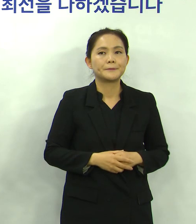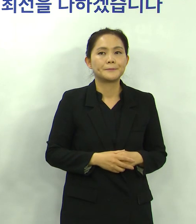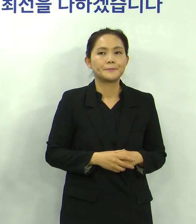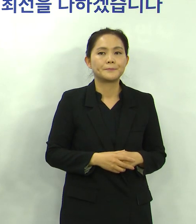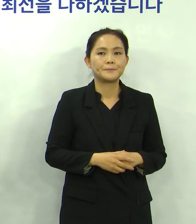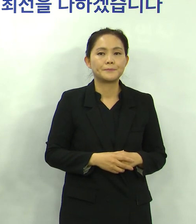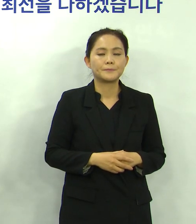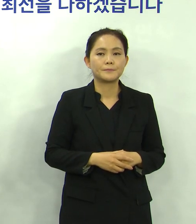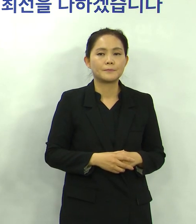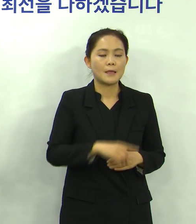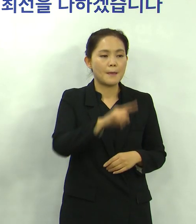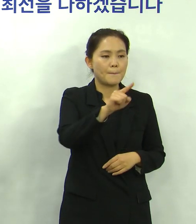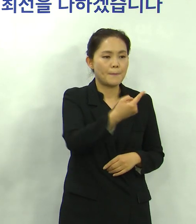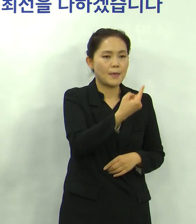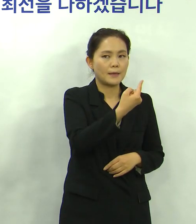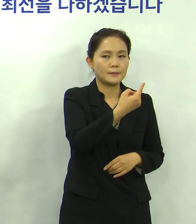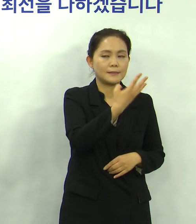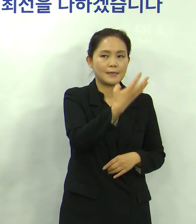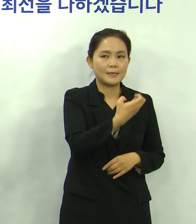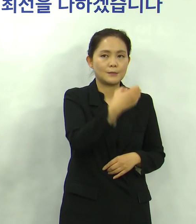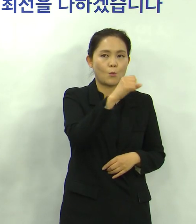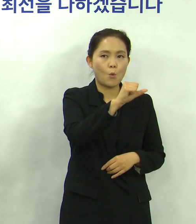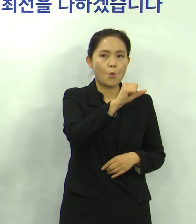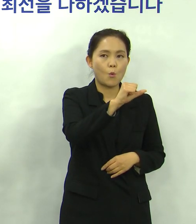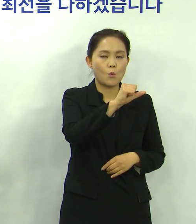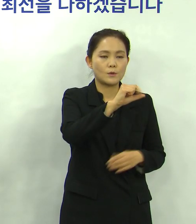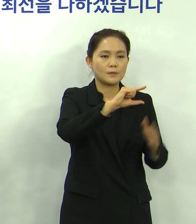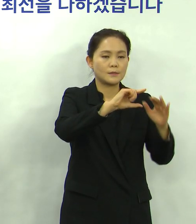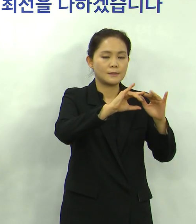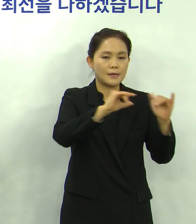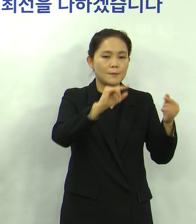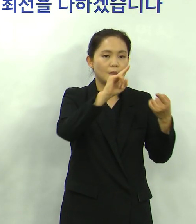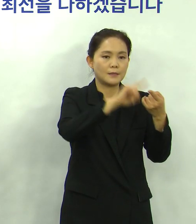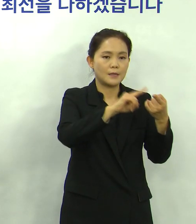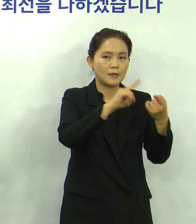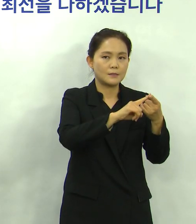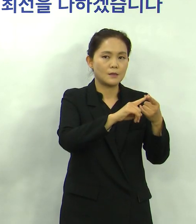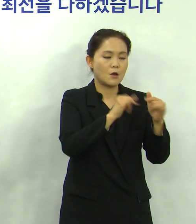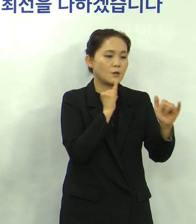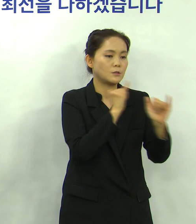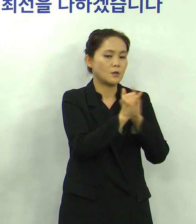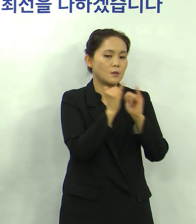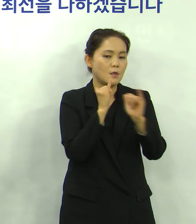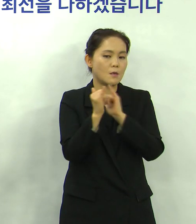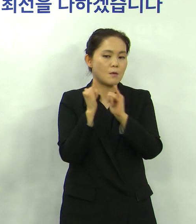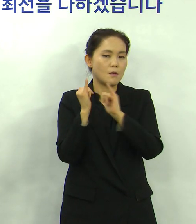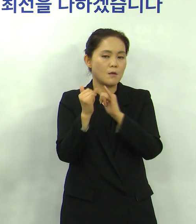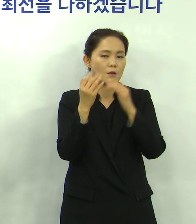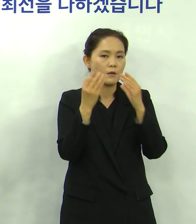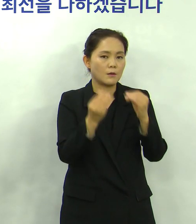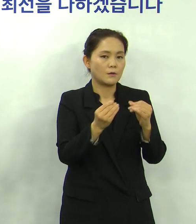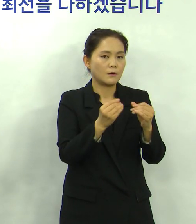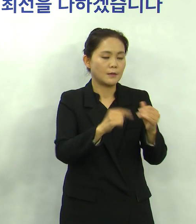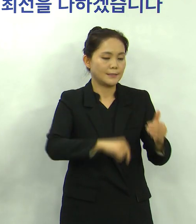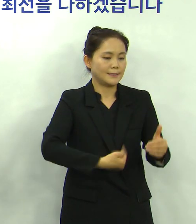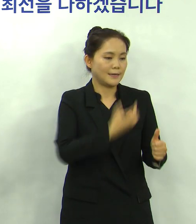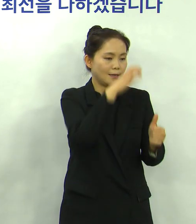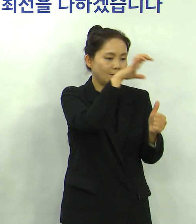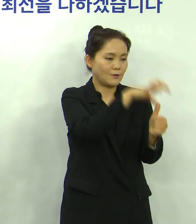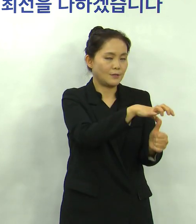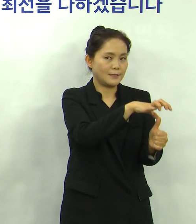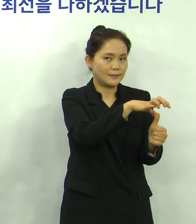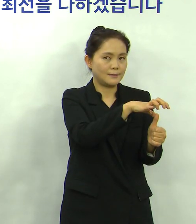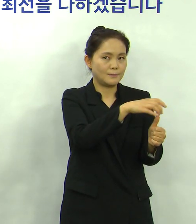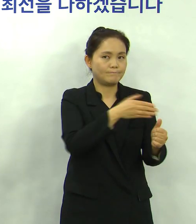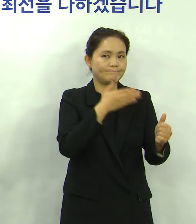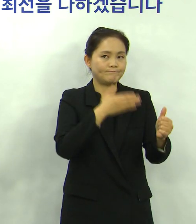135명인데요 그분들에 대해서 일일이 지금 통보를 해서 자가격리를 하고 그 다음에